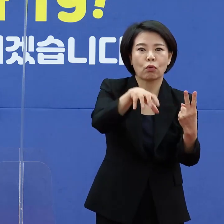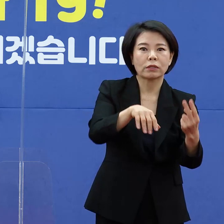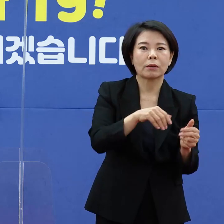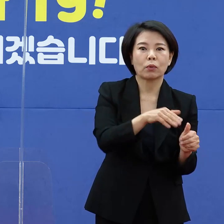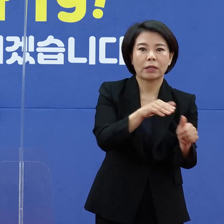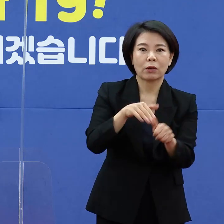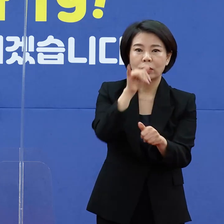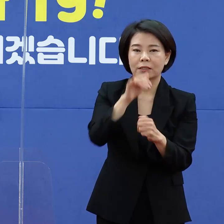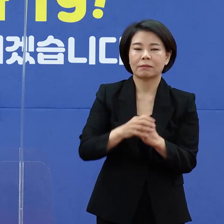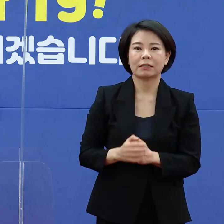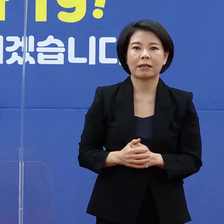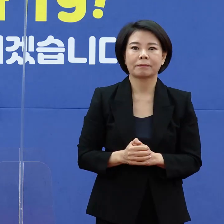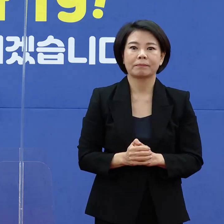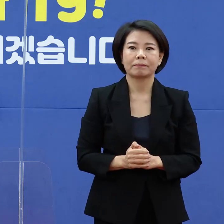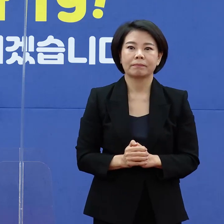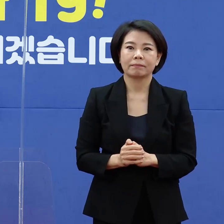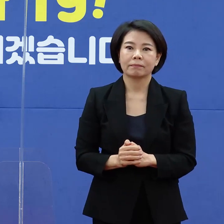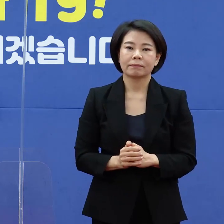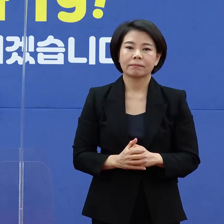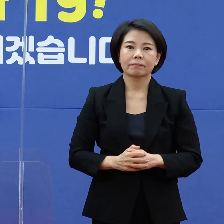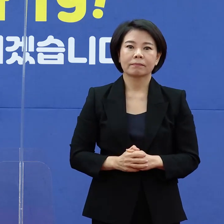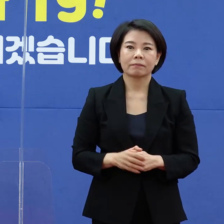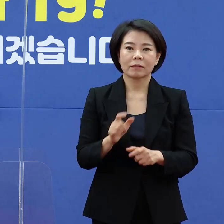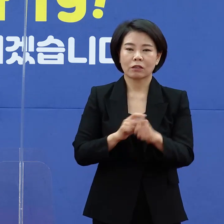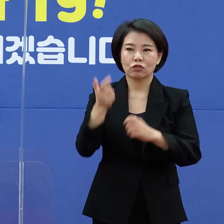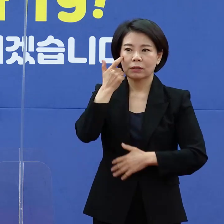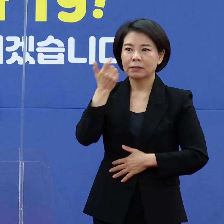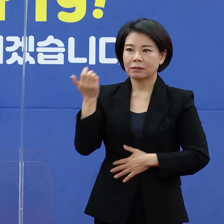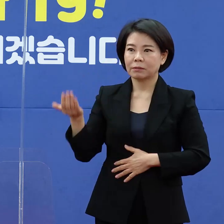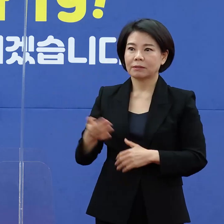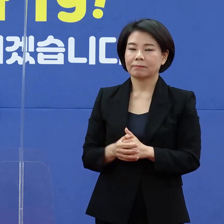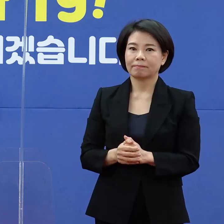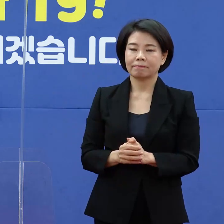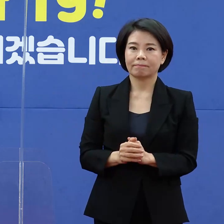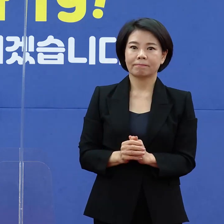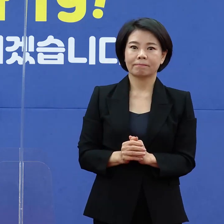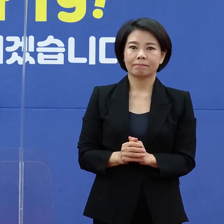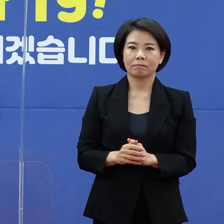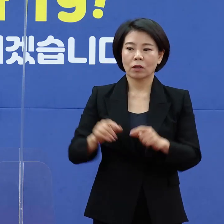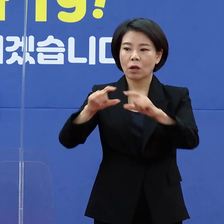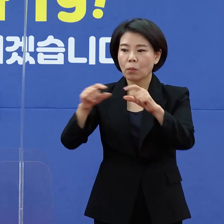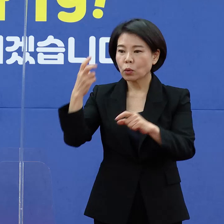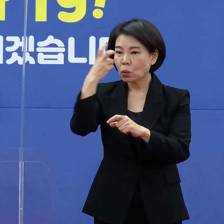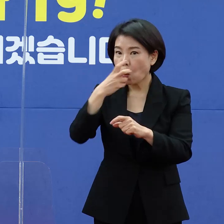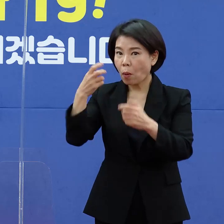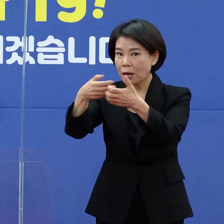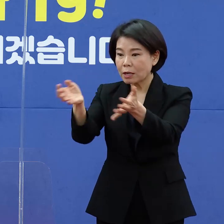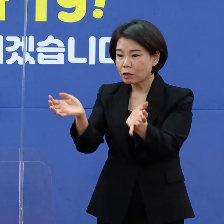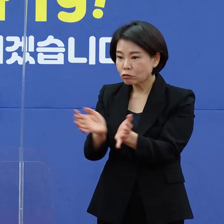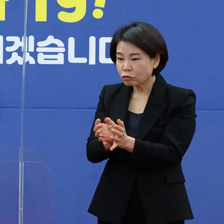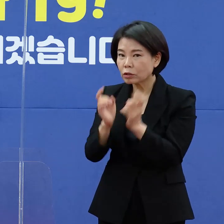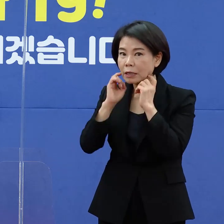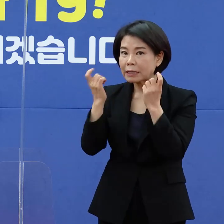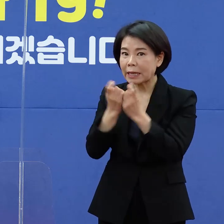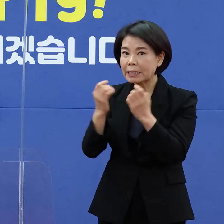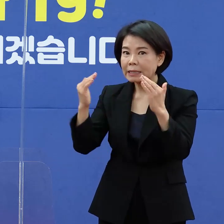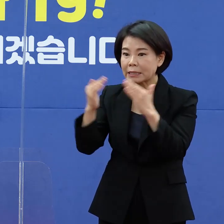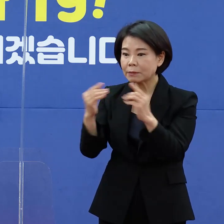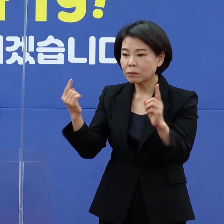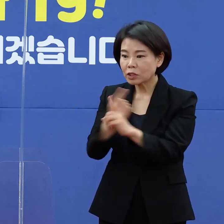있습니다. 추가 질문입니다. 일반관리군 재택치료자